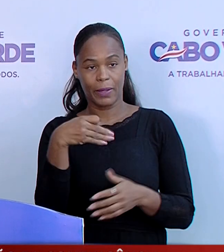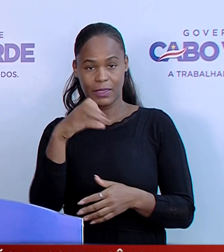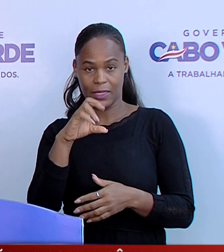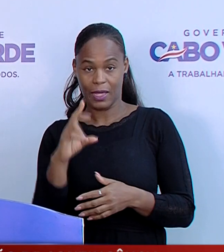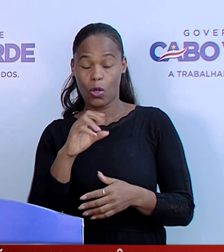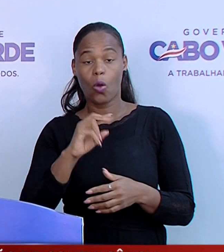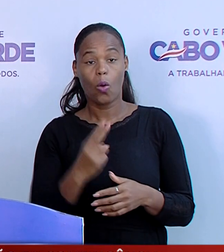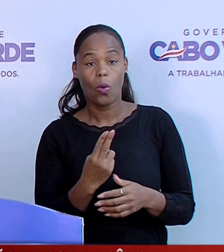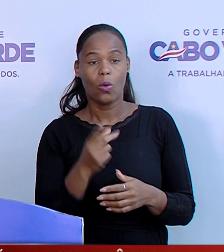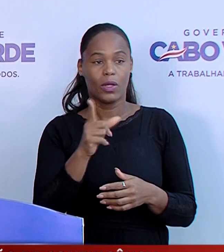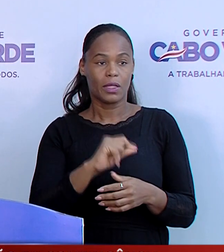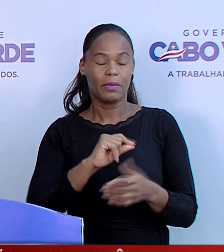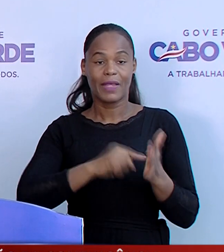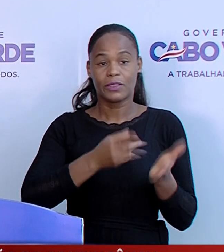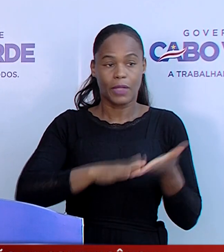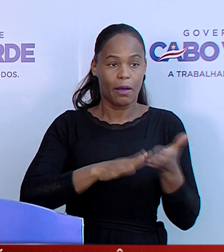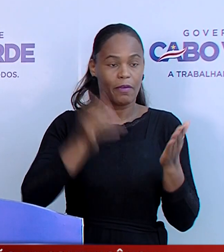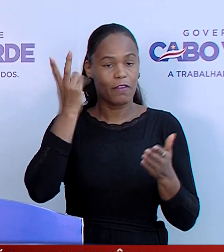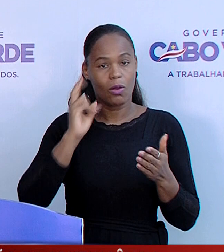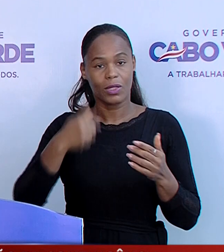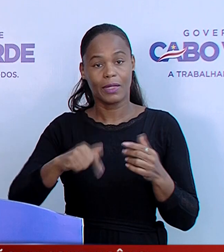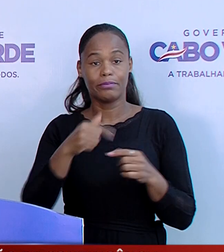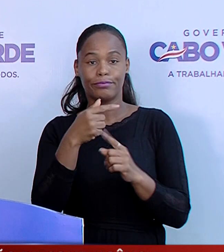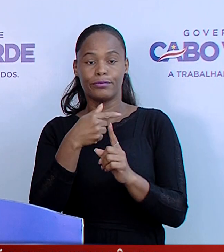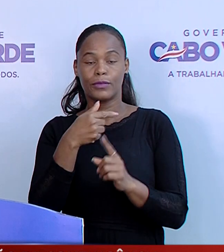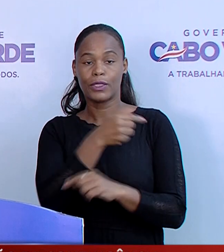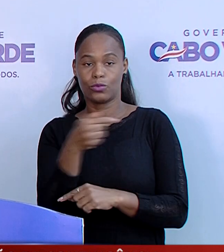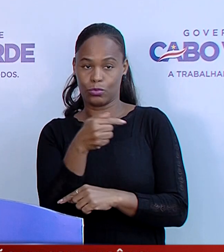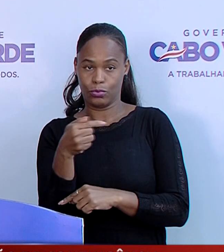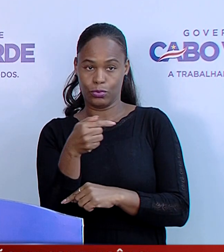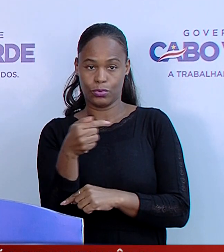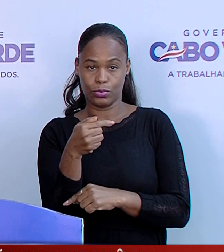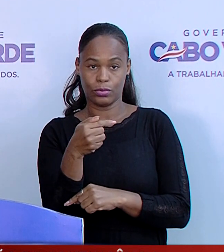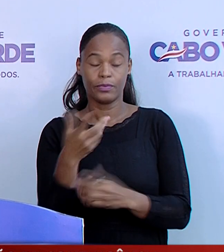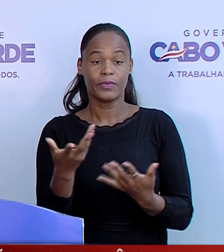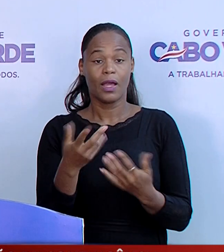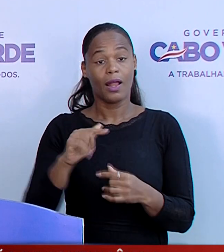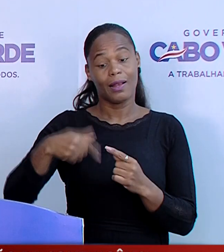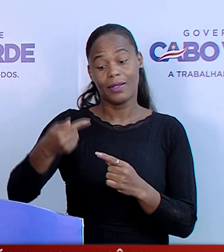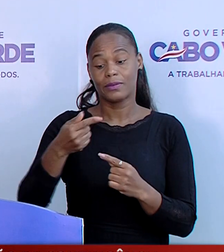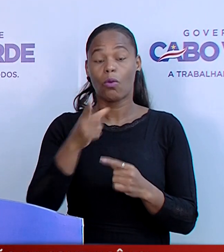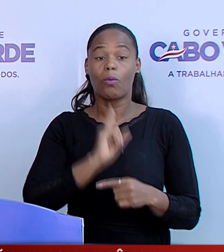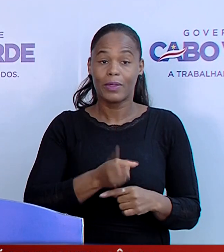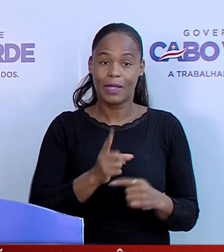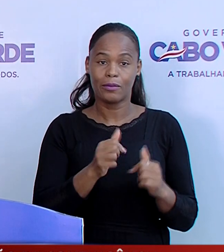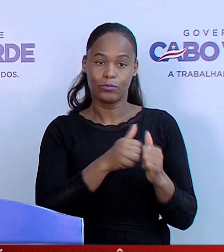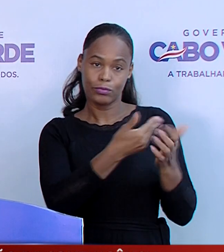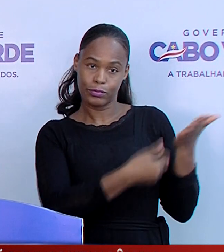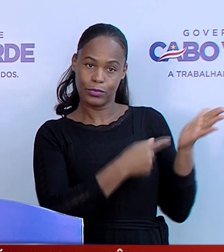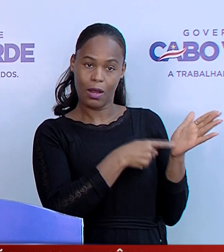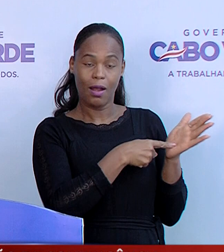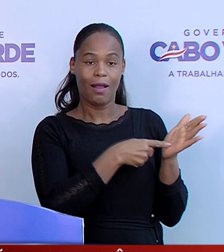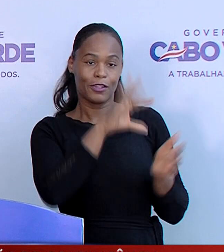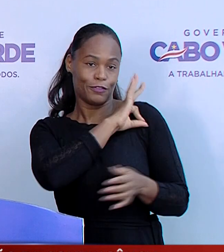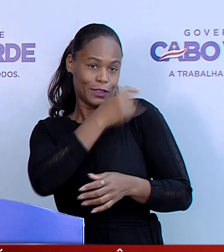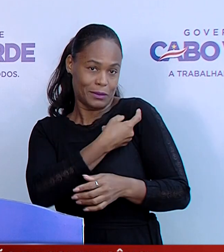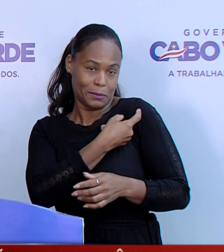ou de antigênio válido com resultado negativo. Para além disso, é obrigatória apresentação de certificado de vacinação de